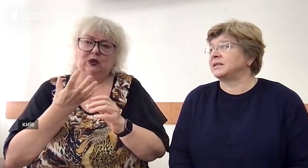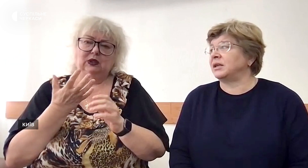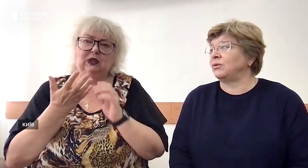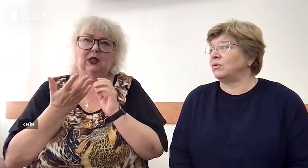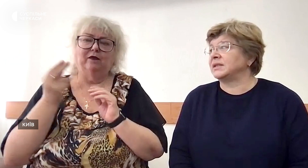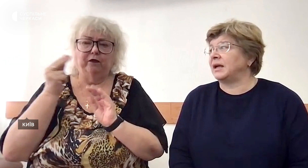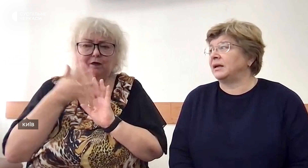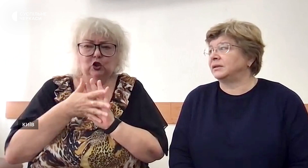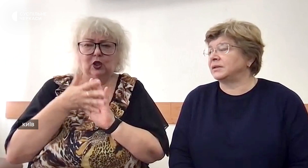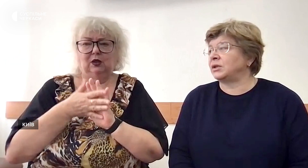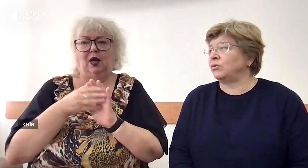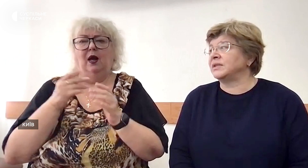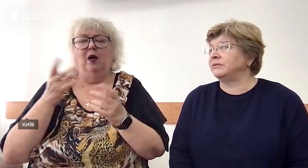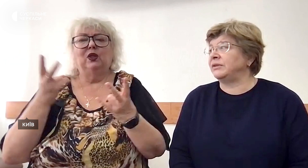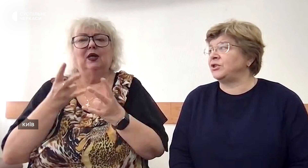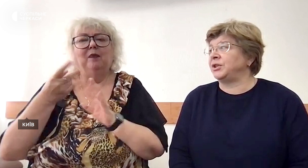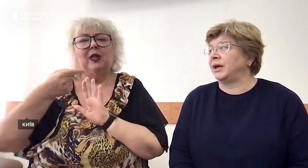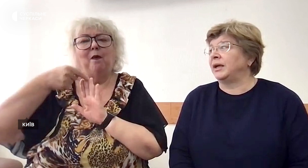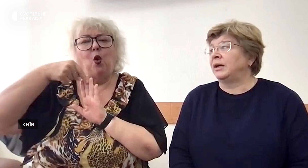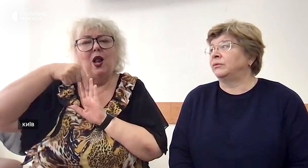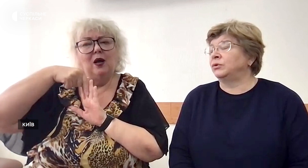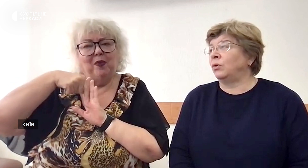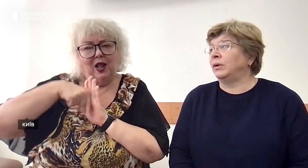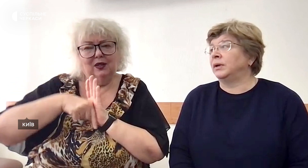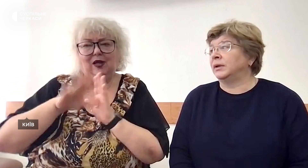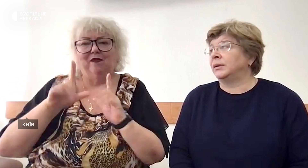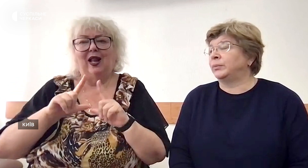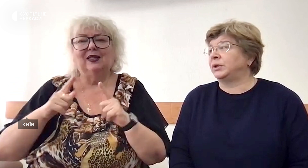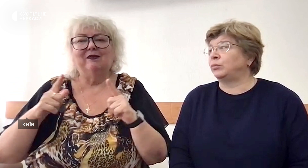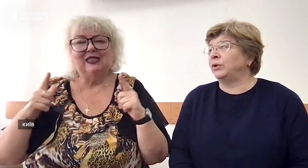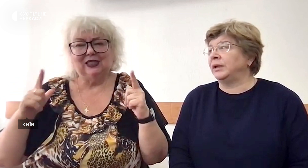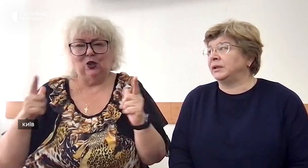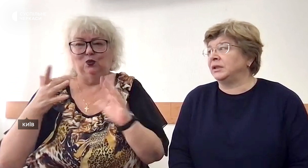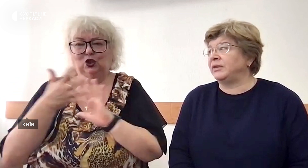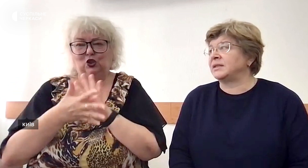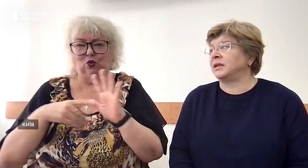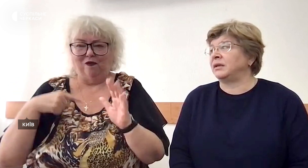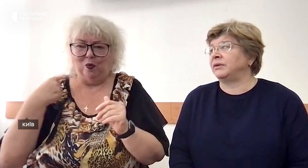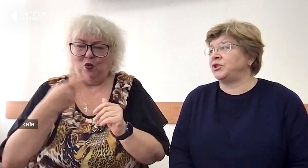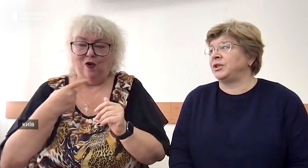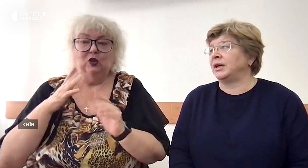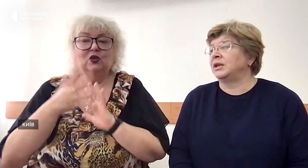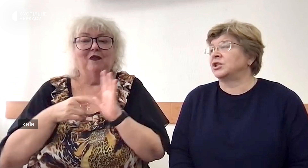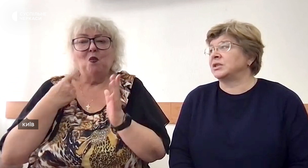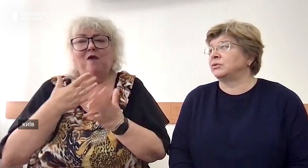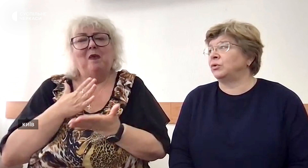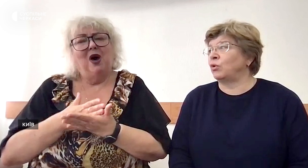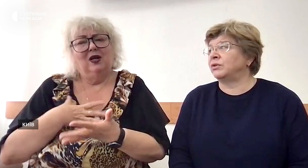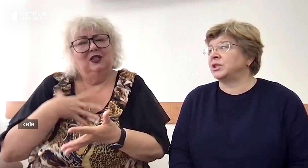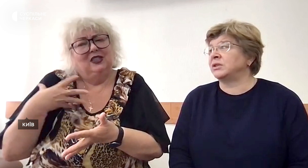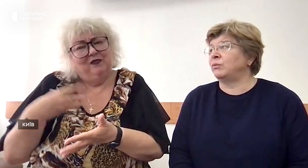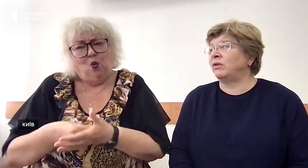Це серйозне вивчення, воно потребує лингвістики вивчення